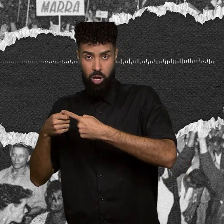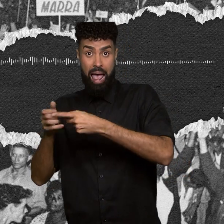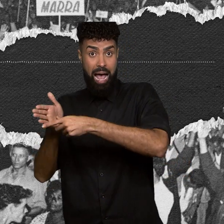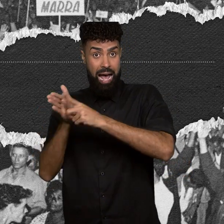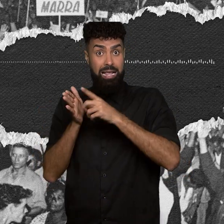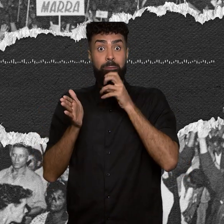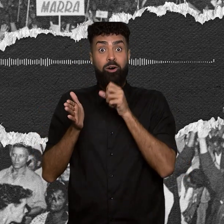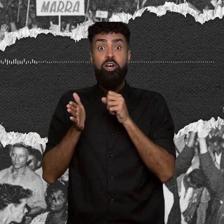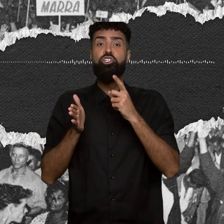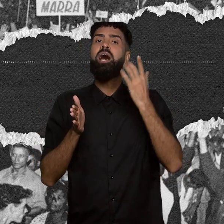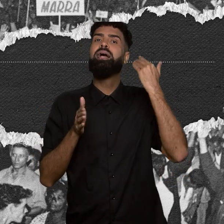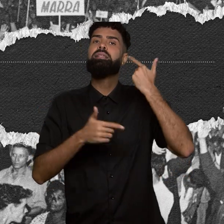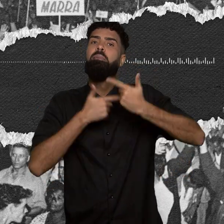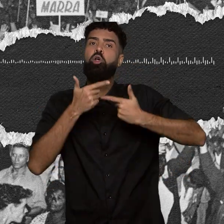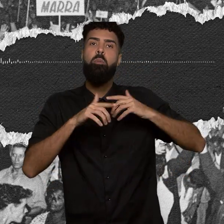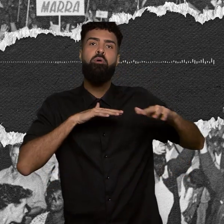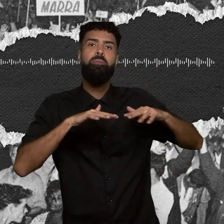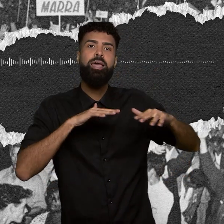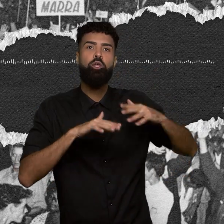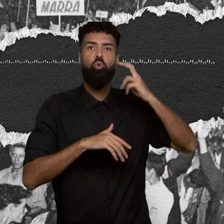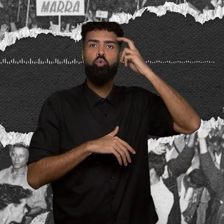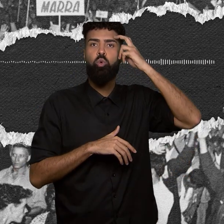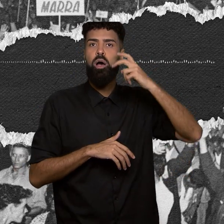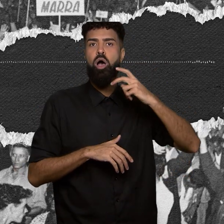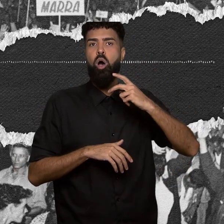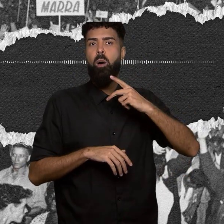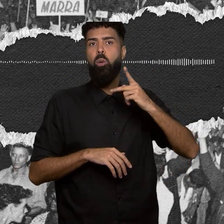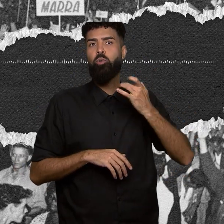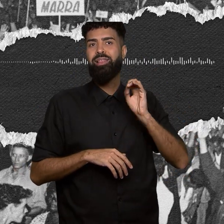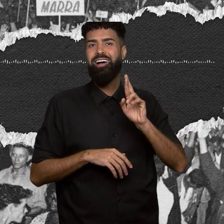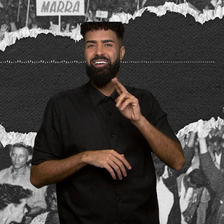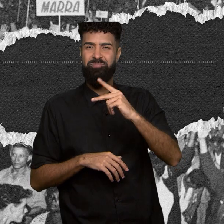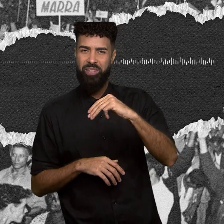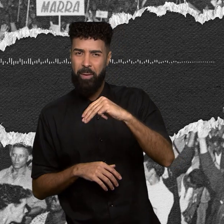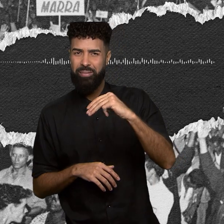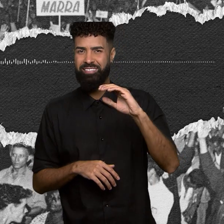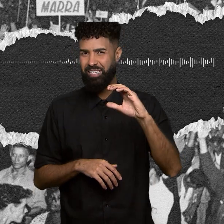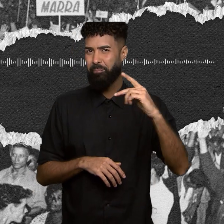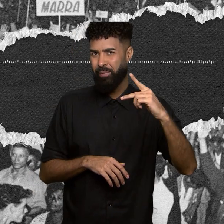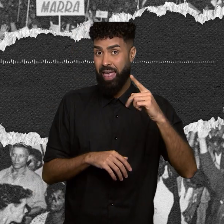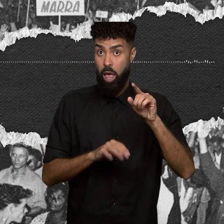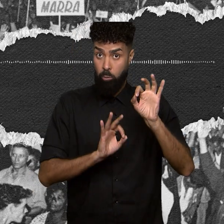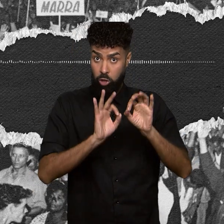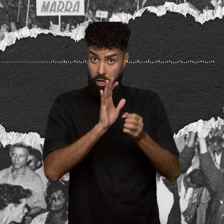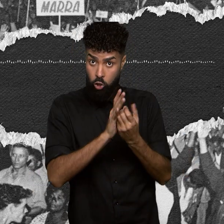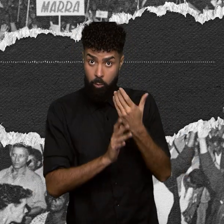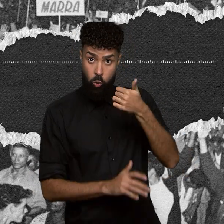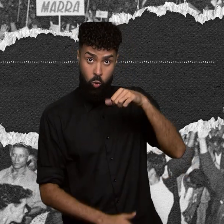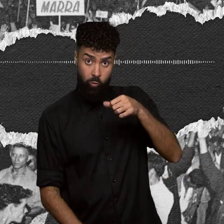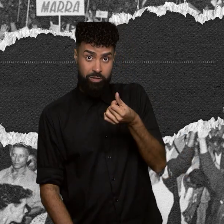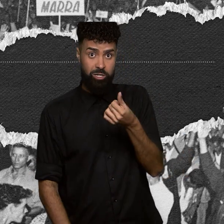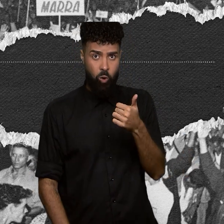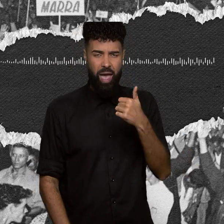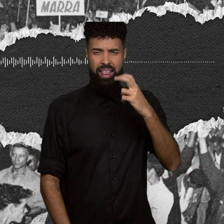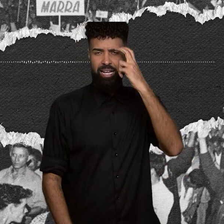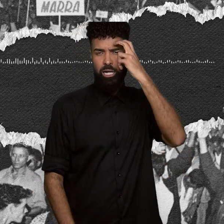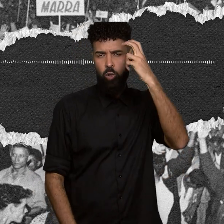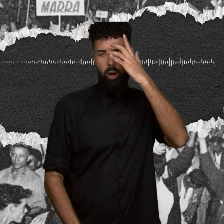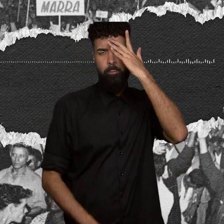Cultura Popular, o MCP. Projeto criado em 1961 por intelectuais e artistas pernambucanos. Foi lá que